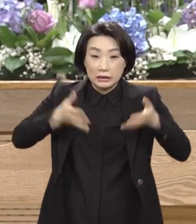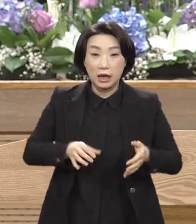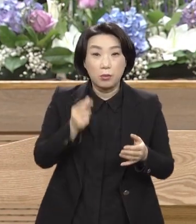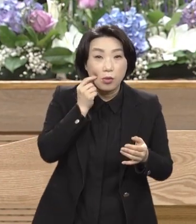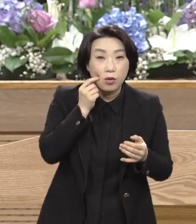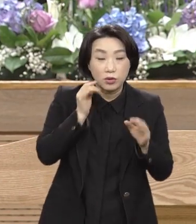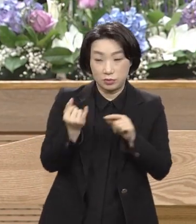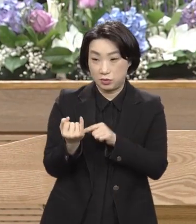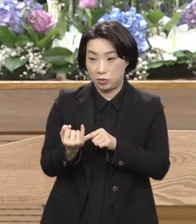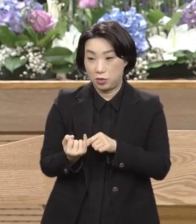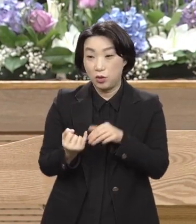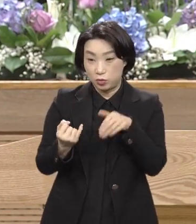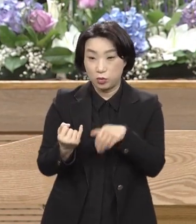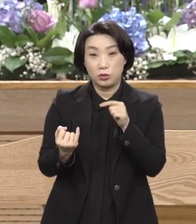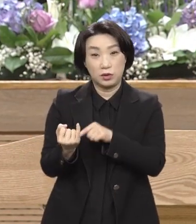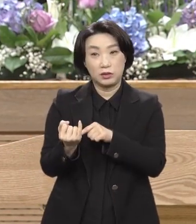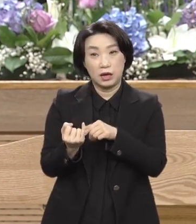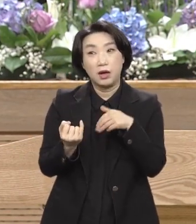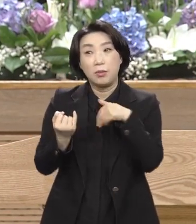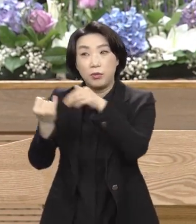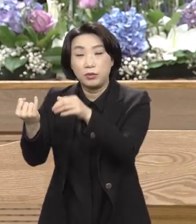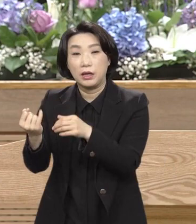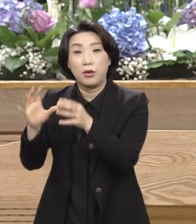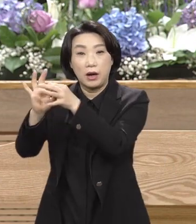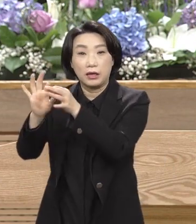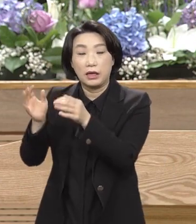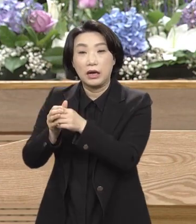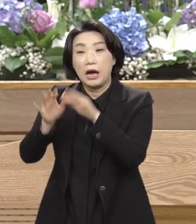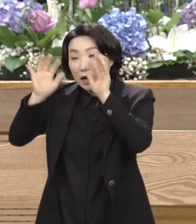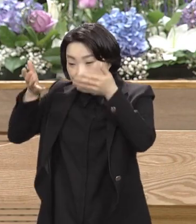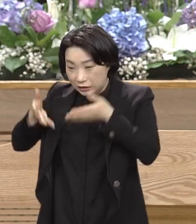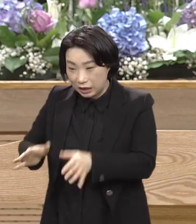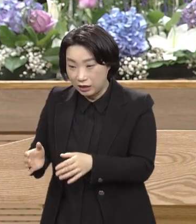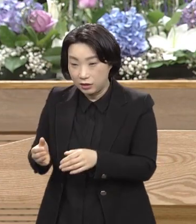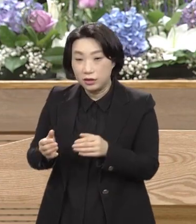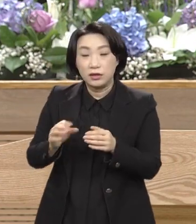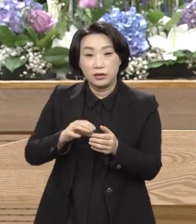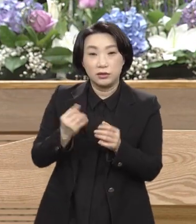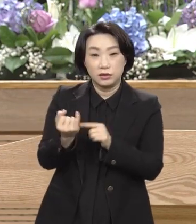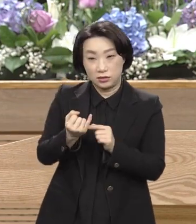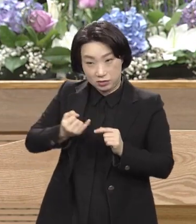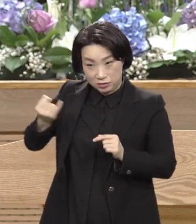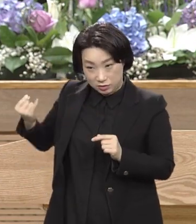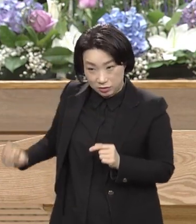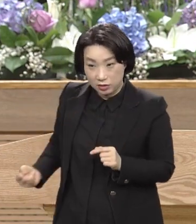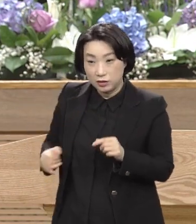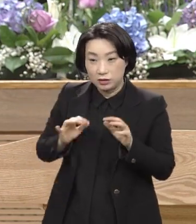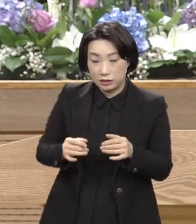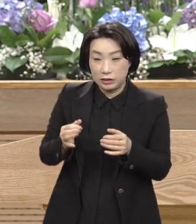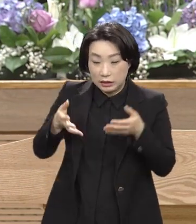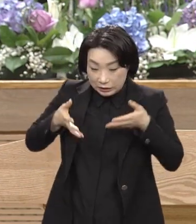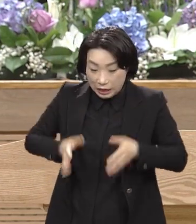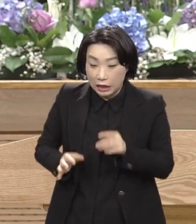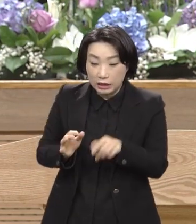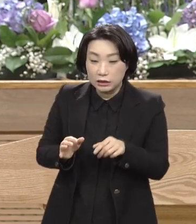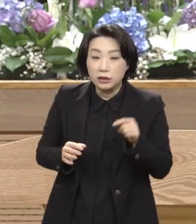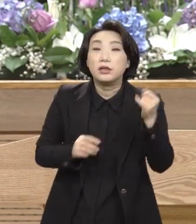아기를 낳고 아기 낳은 다음에 계집종을 끌어내고 그 아기를 주강주처가 데리고